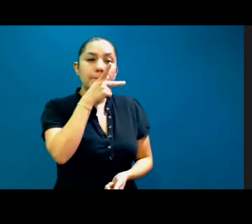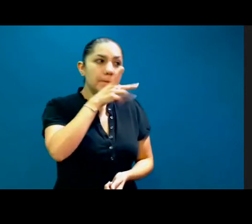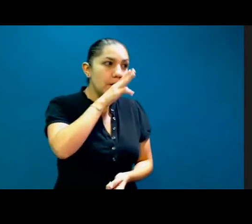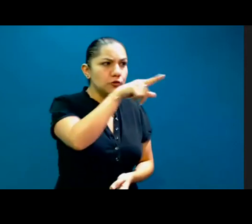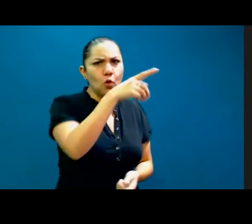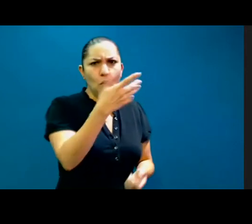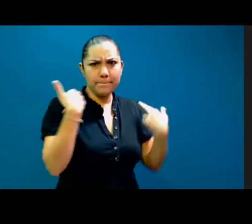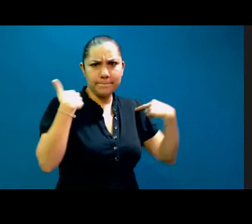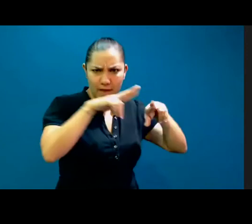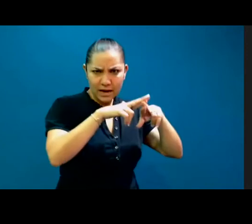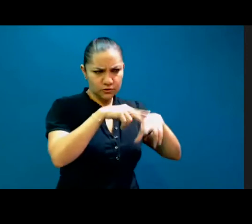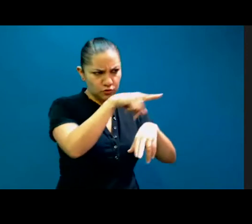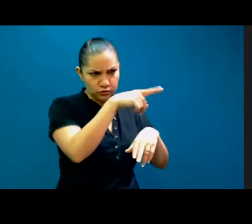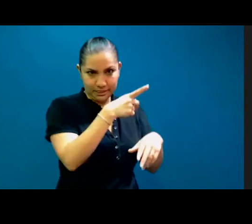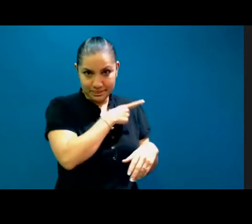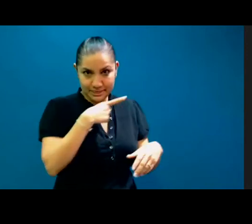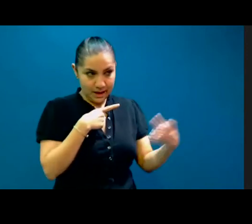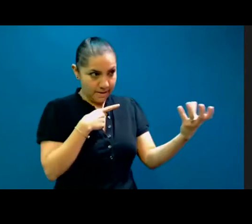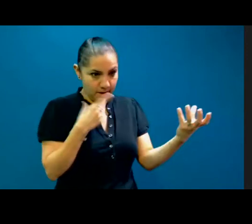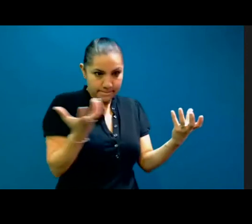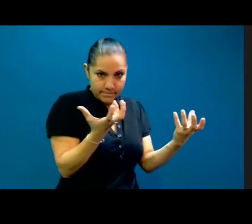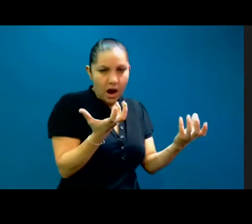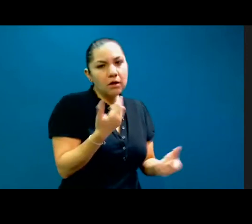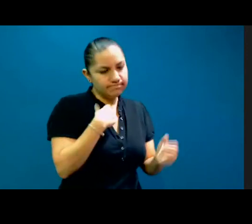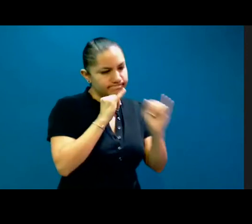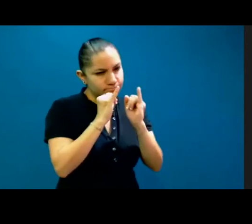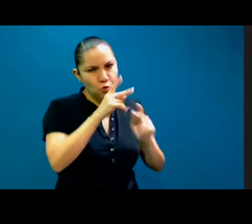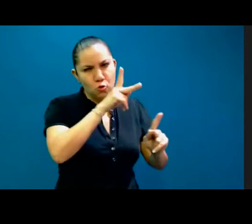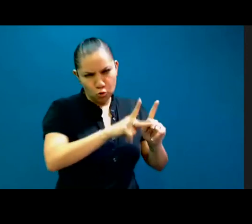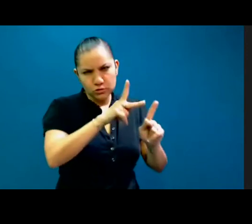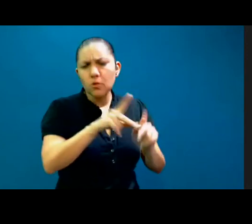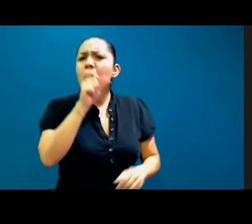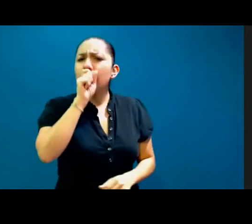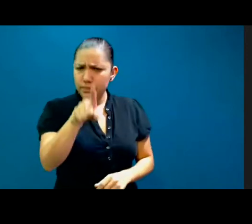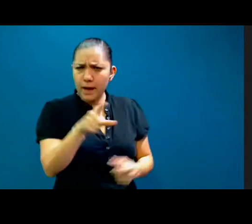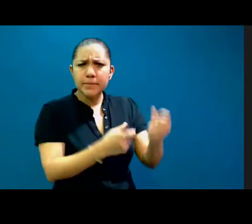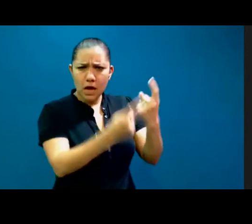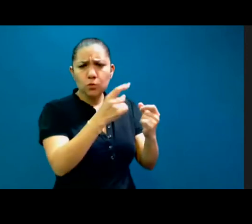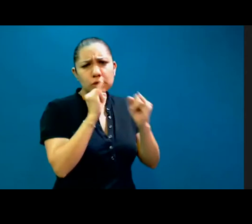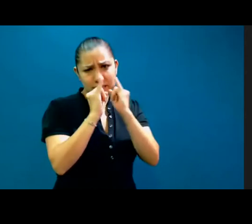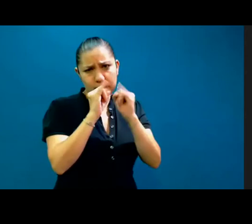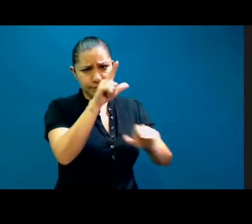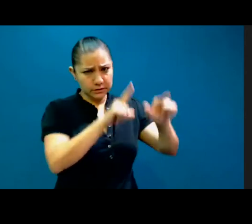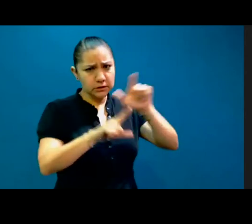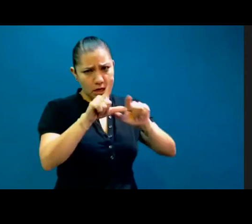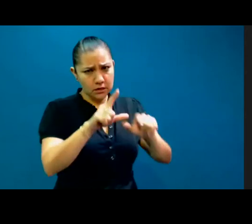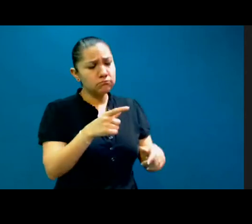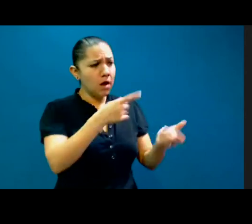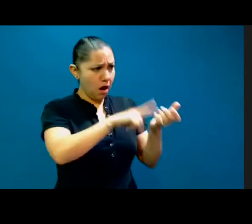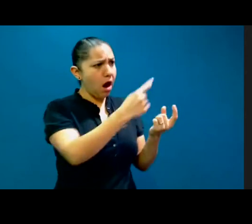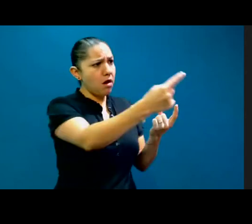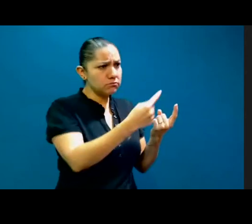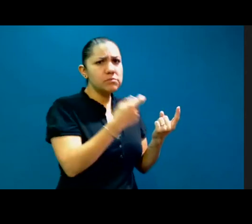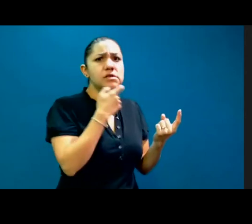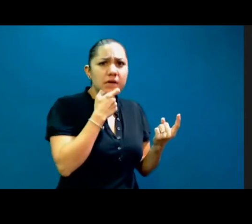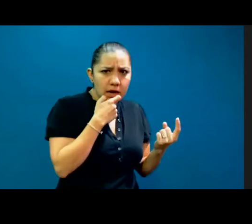consecutivo. También tenemos escuelas en donde tenemos intérpretes de señas y tenemos español y tenemos inglés. Muchas gracias a nuestros